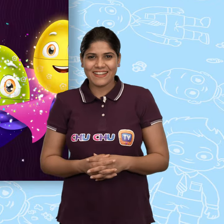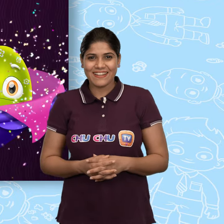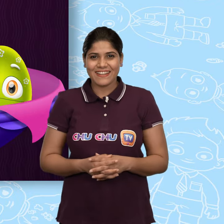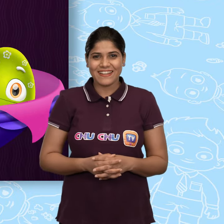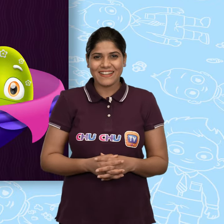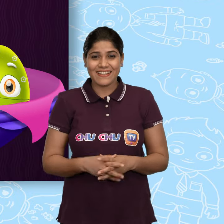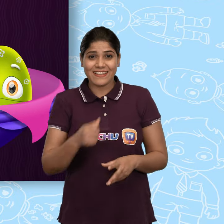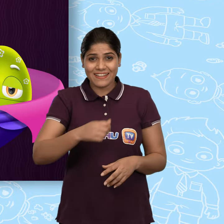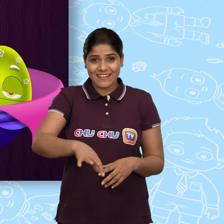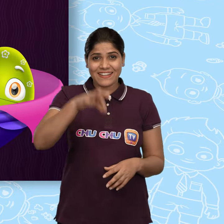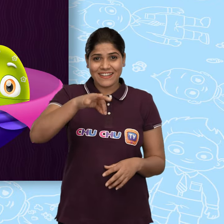मुझे उठाओ